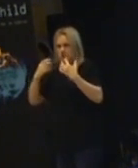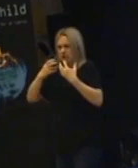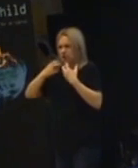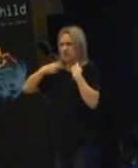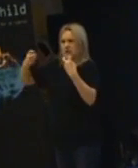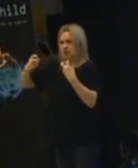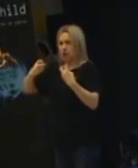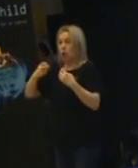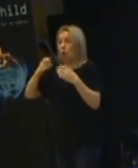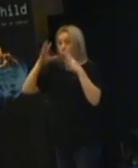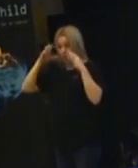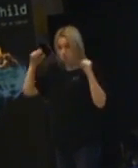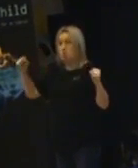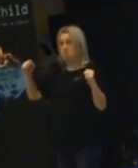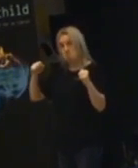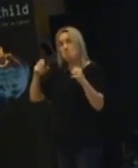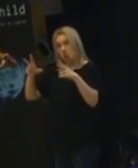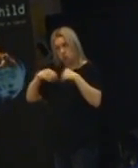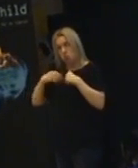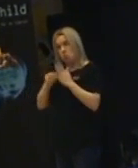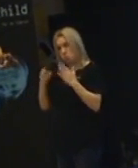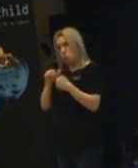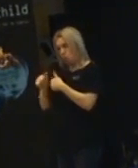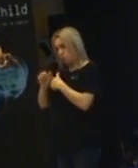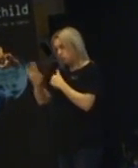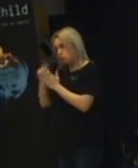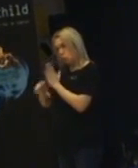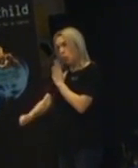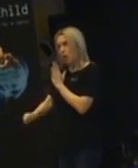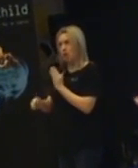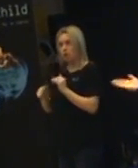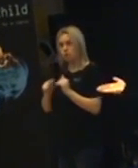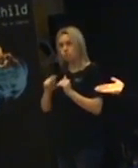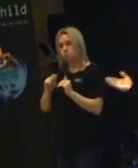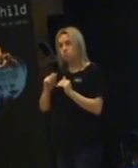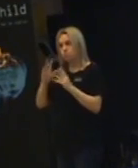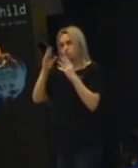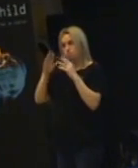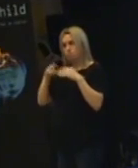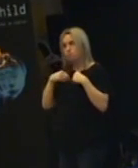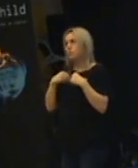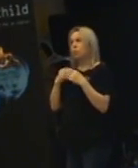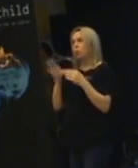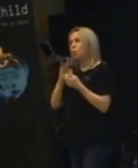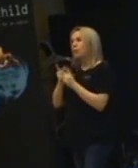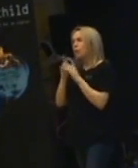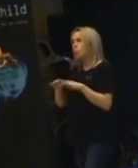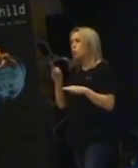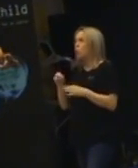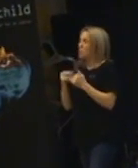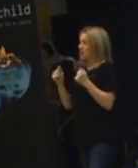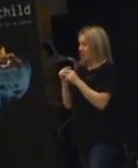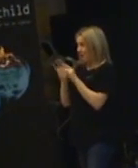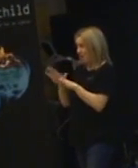att Pippi Långström grejer det för sina kompisars skull. Så då lär de sig också lugn och ro. Men det där knepet att när ni är hemma. Att